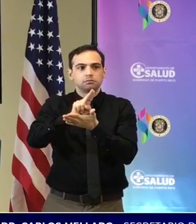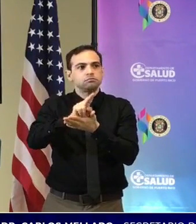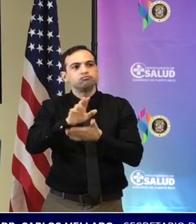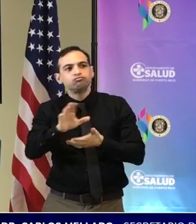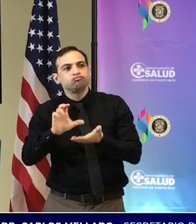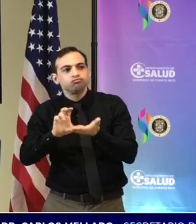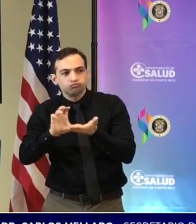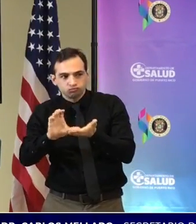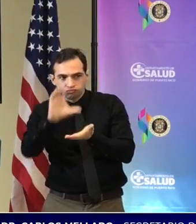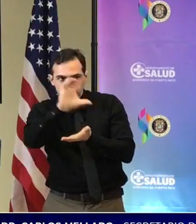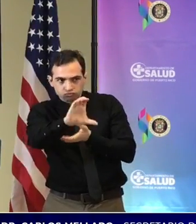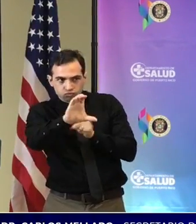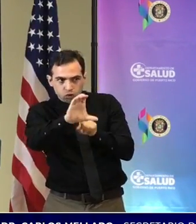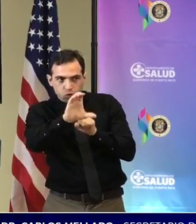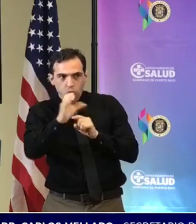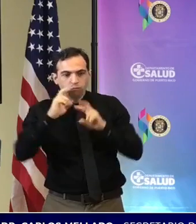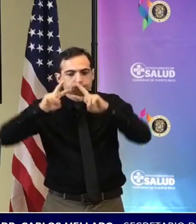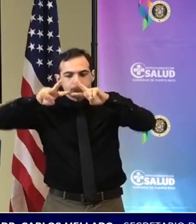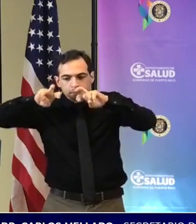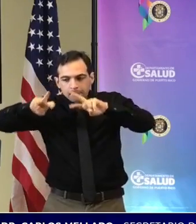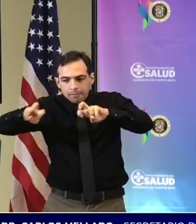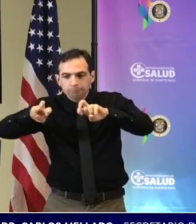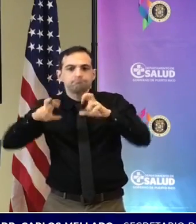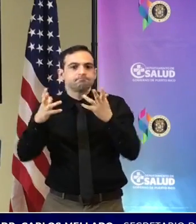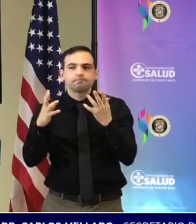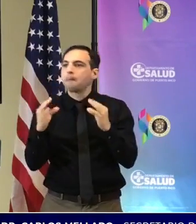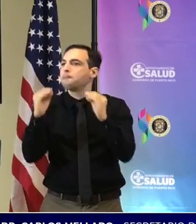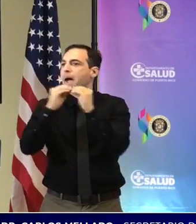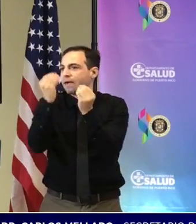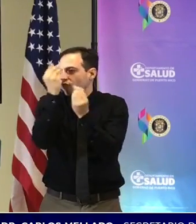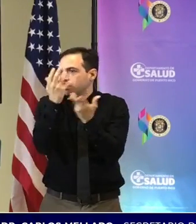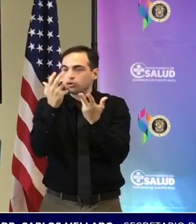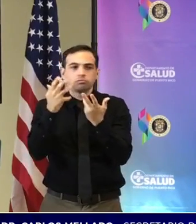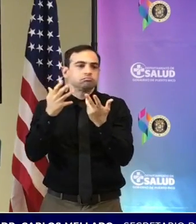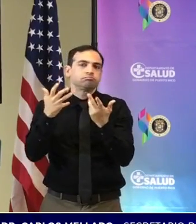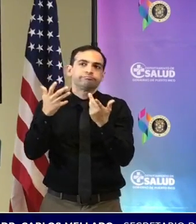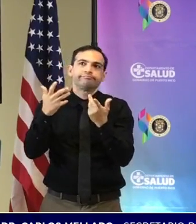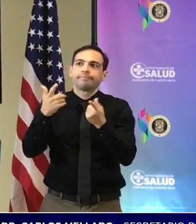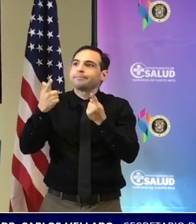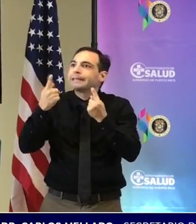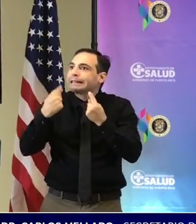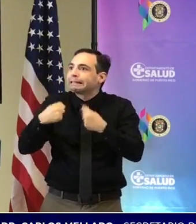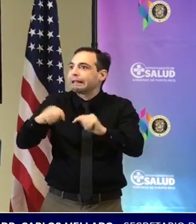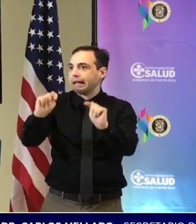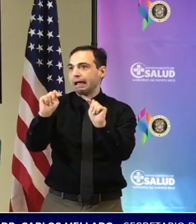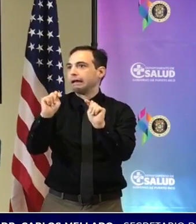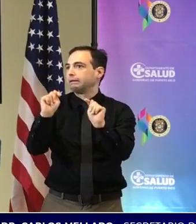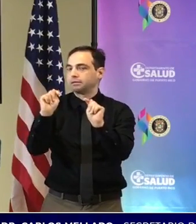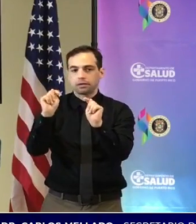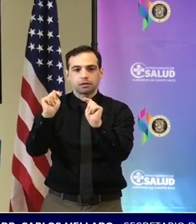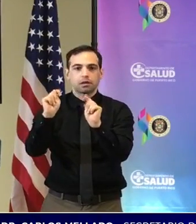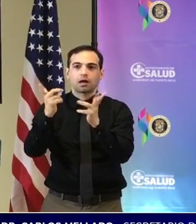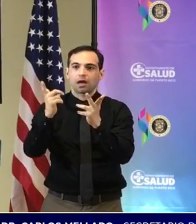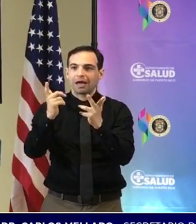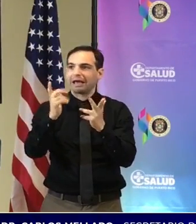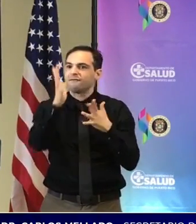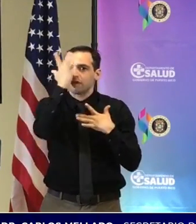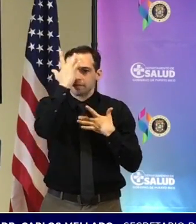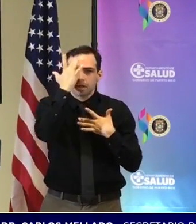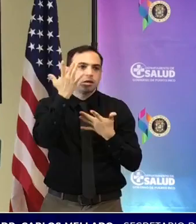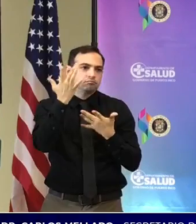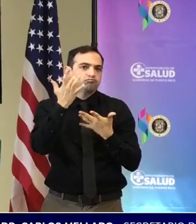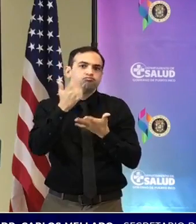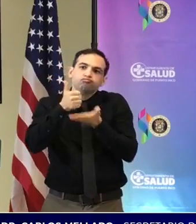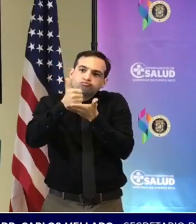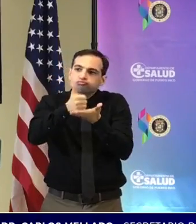hospitales y nuestros médicos para poder tratar, ¿verdad? Cualquier tipo de condición más allá de lo que suceda con el